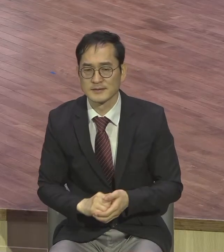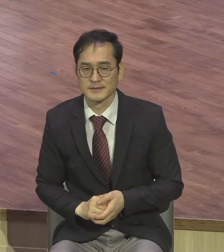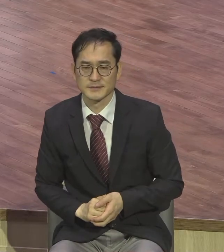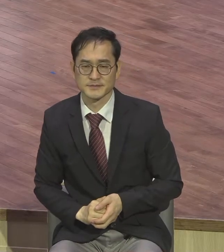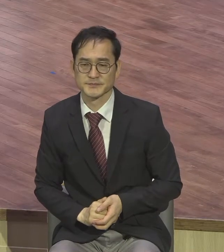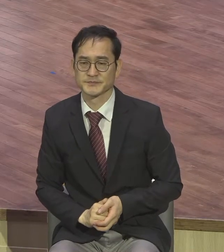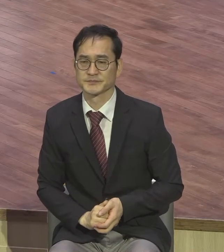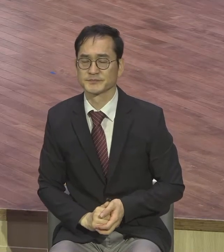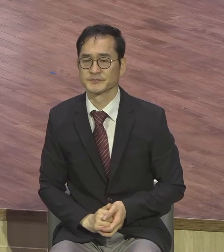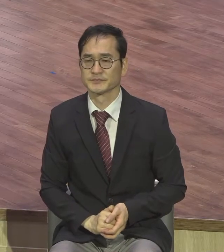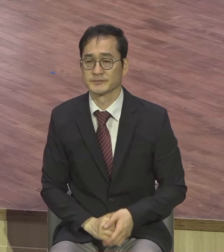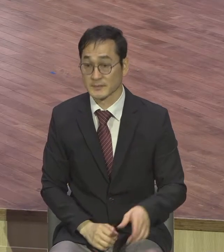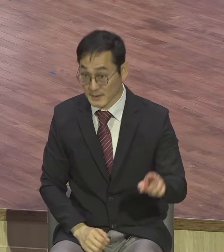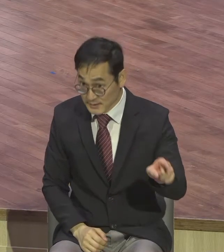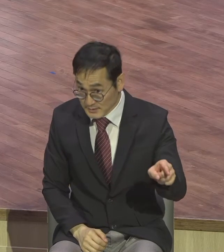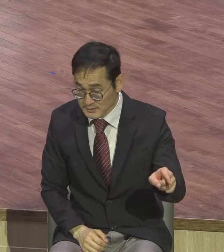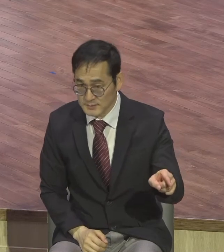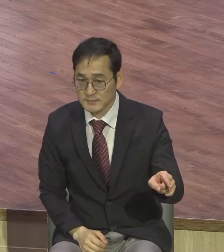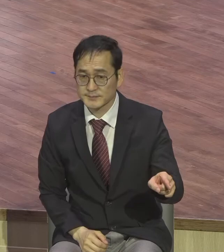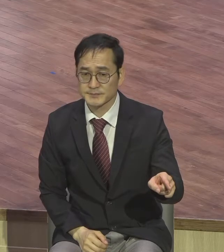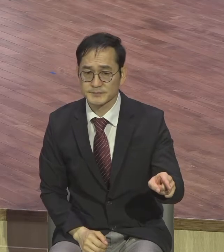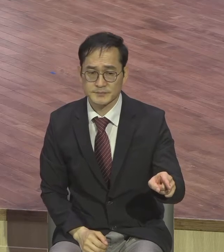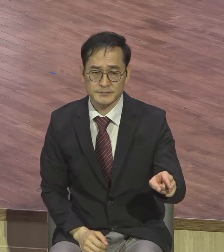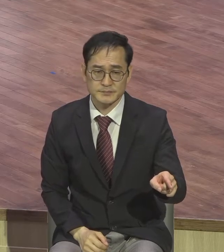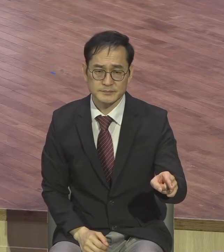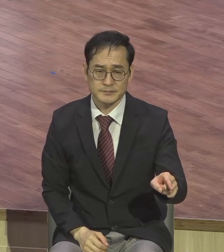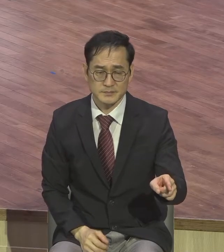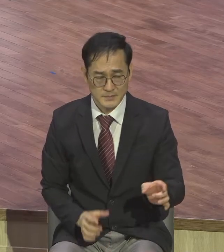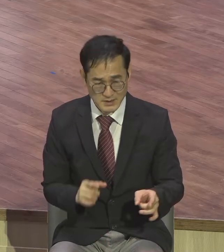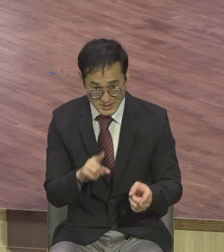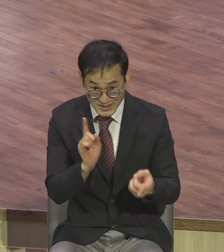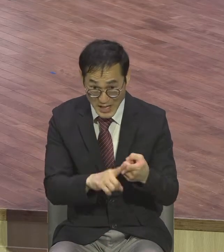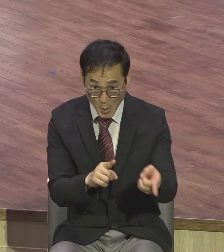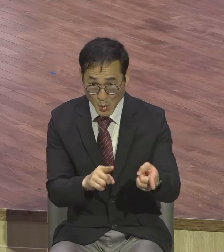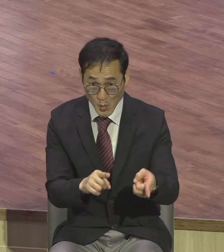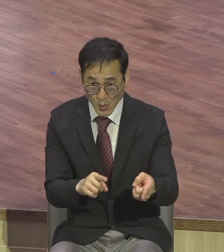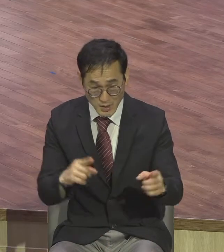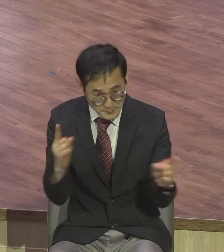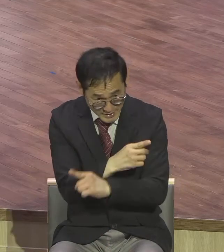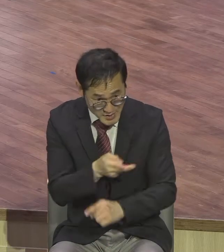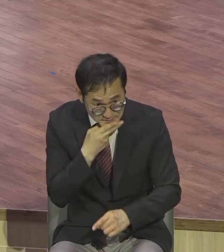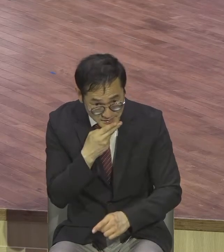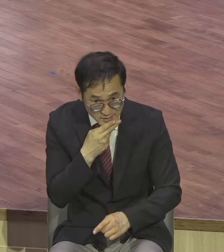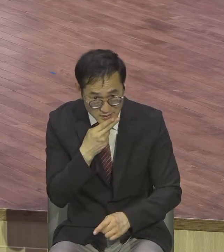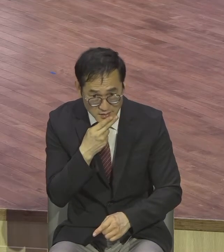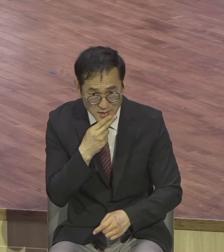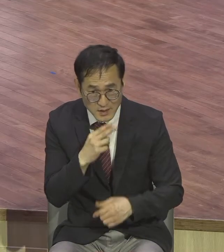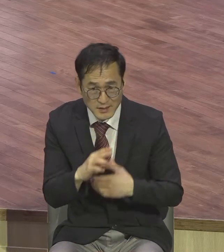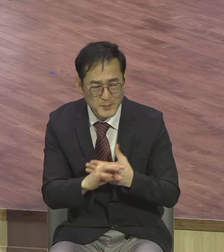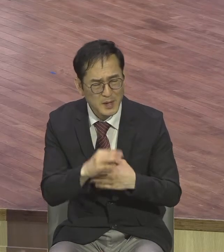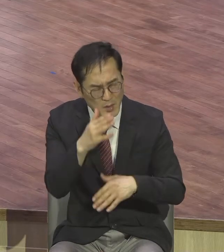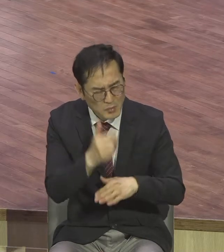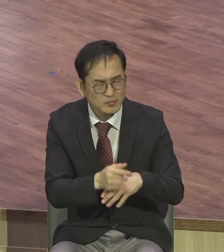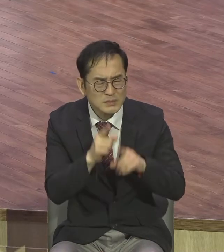이들이 지금 상태 그대로 있으면 영원한 멸망길로 갈 수밖에 없다는 것을 강조하고 있는 거예요 강조